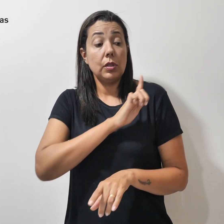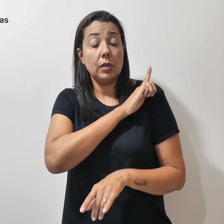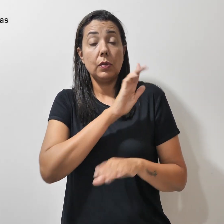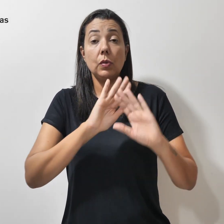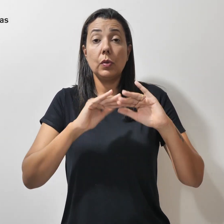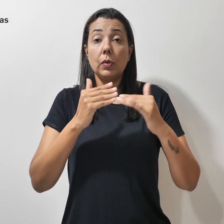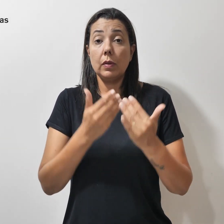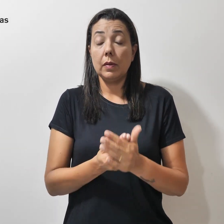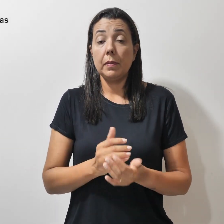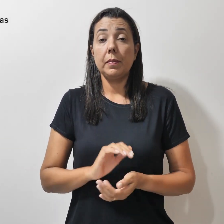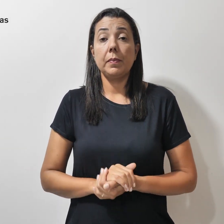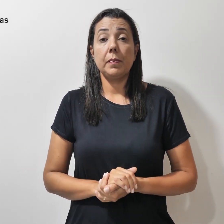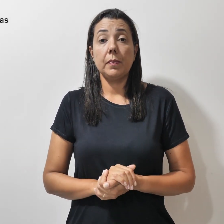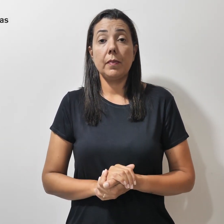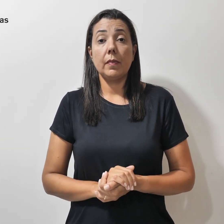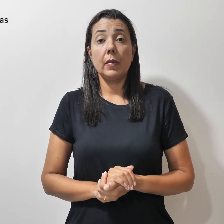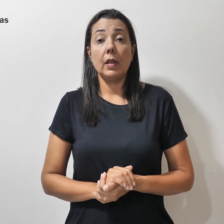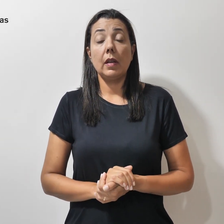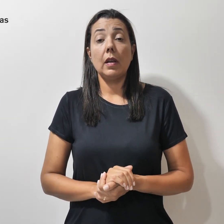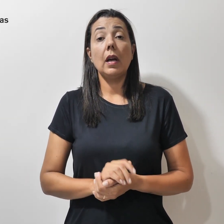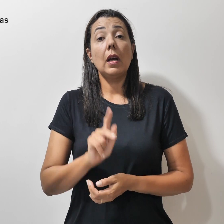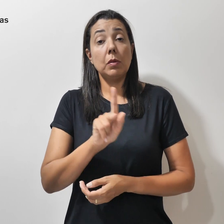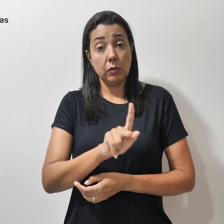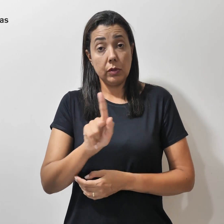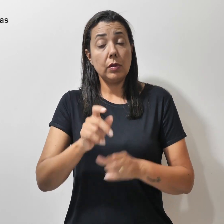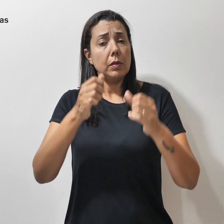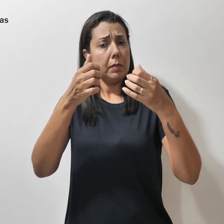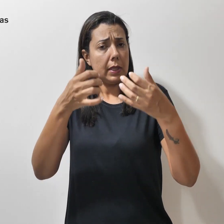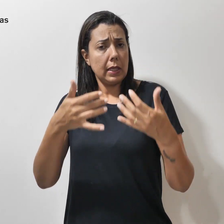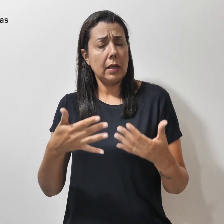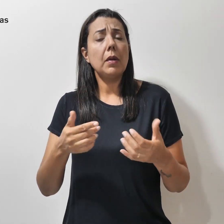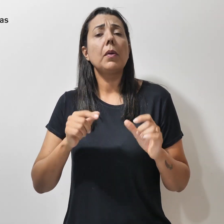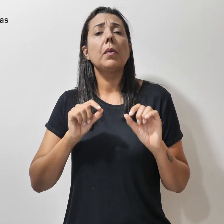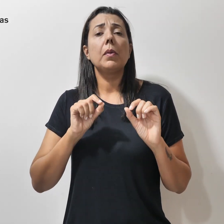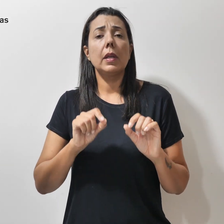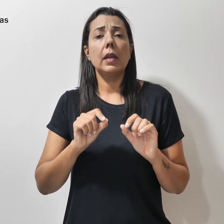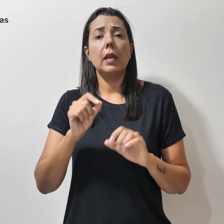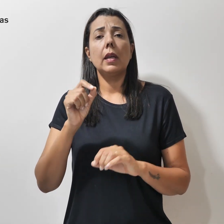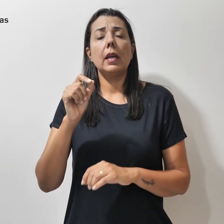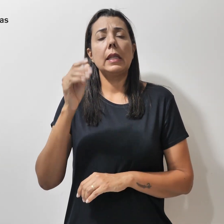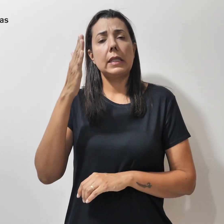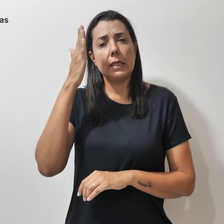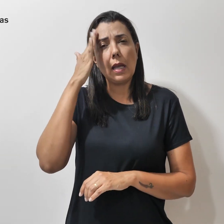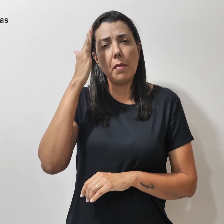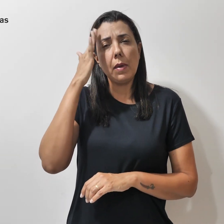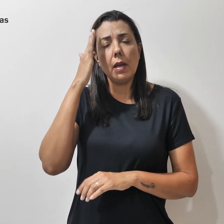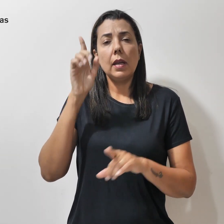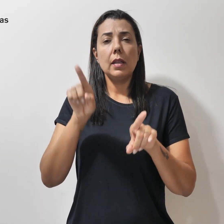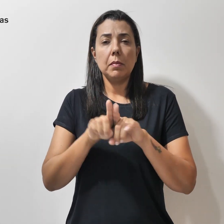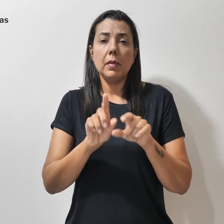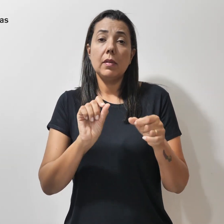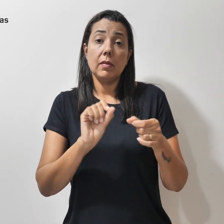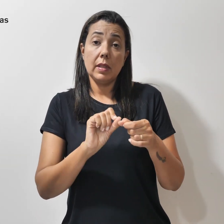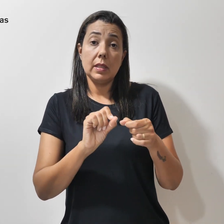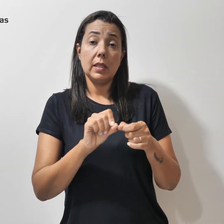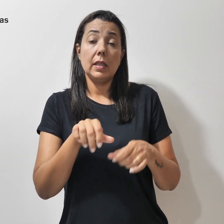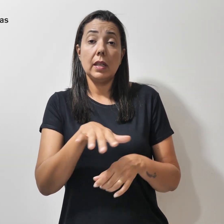As educadoras falarão sobre saberes e fazeres no bloco inicial